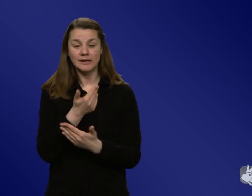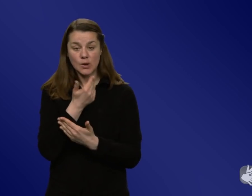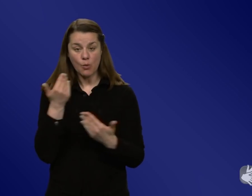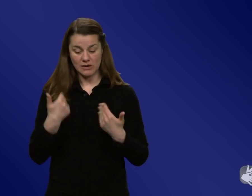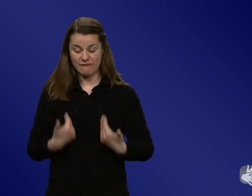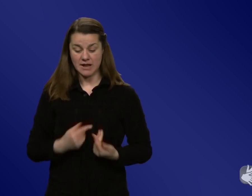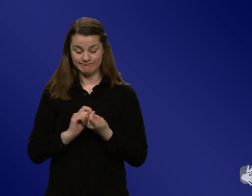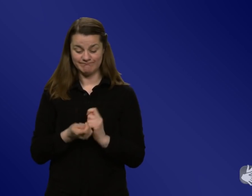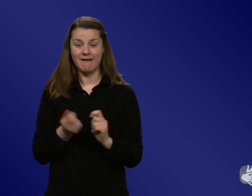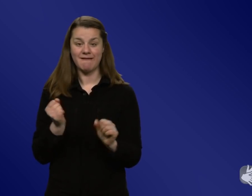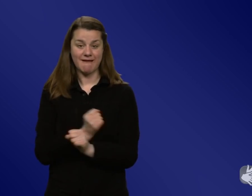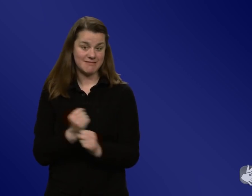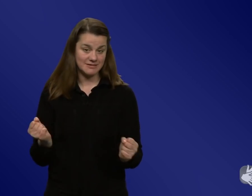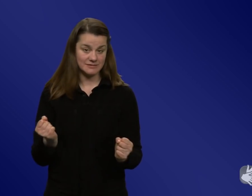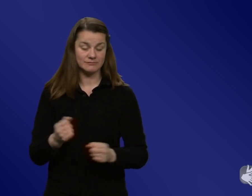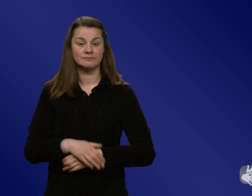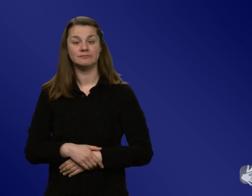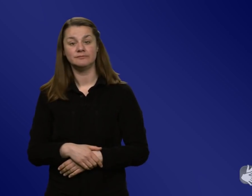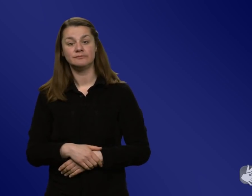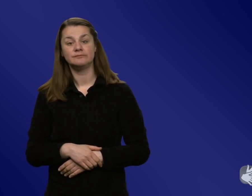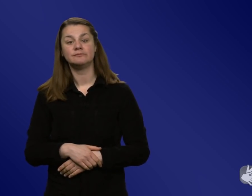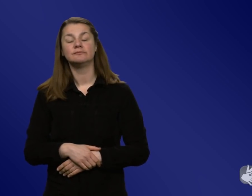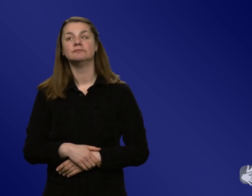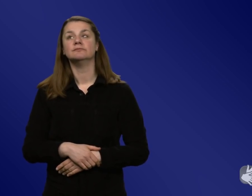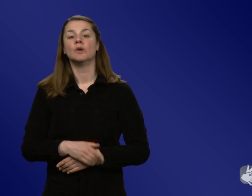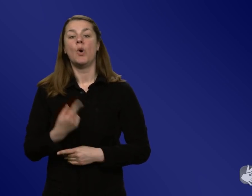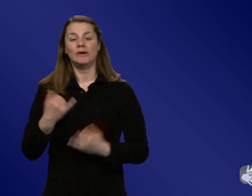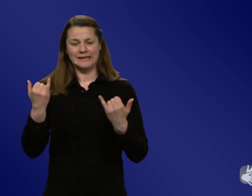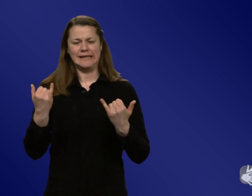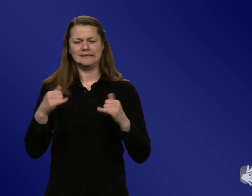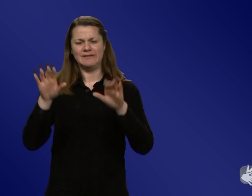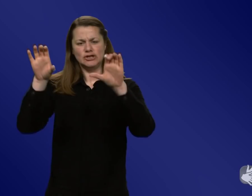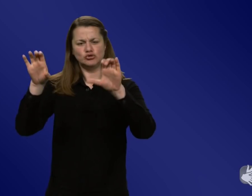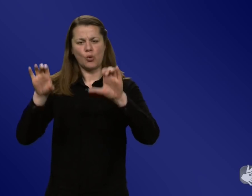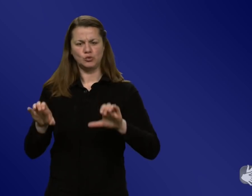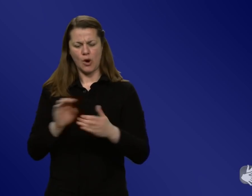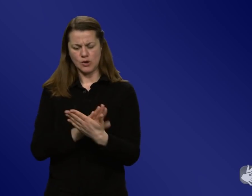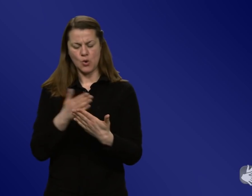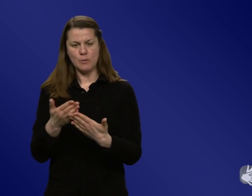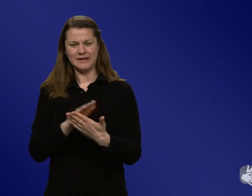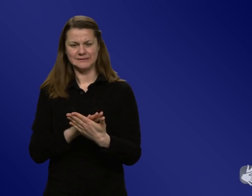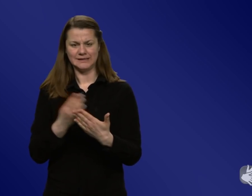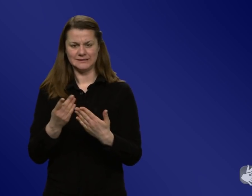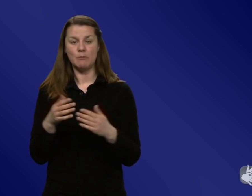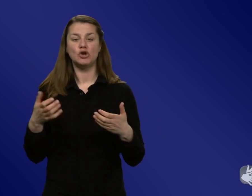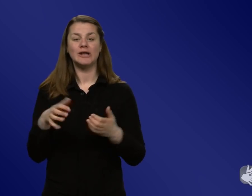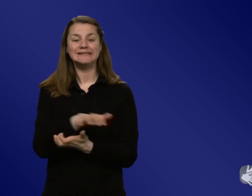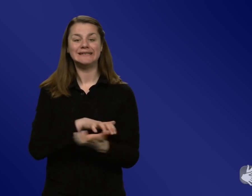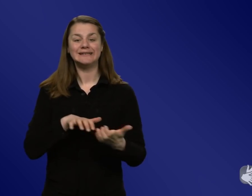Und wenn man jetzt das in Strukturen übersetzt, kann man sagen, die Krisenstäbe, die es gibt, die brauchen